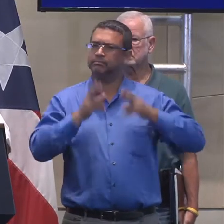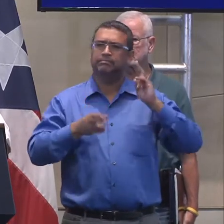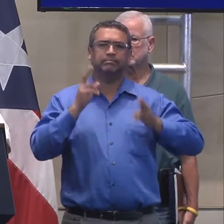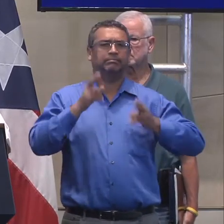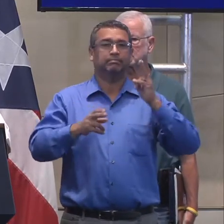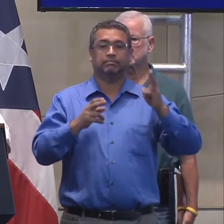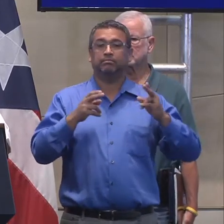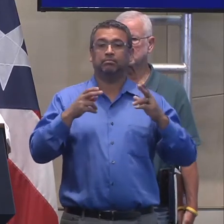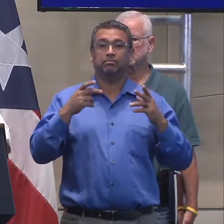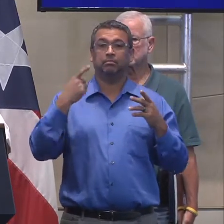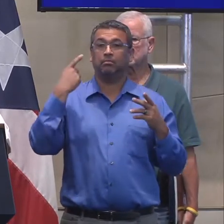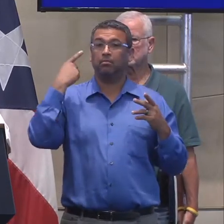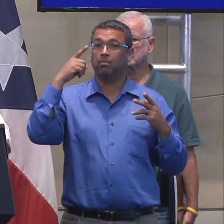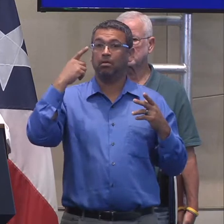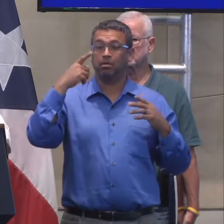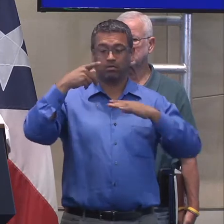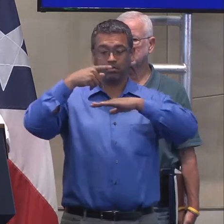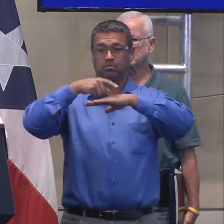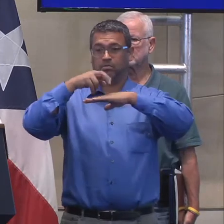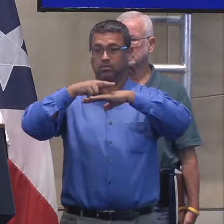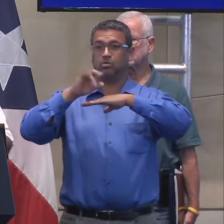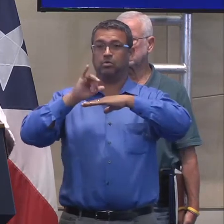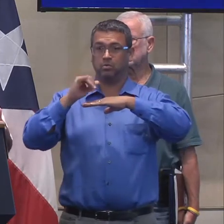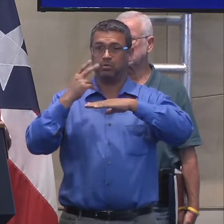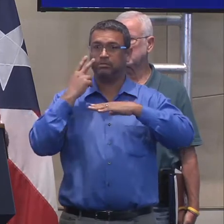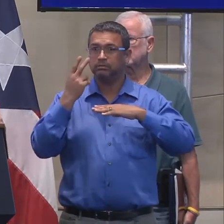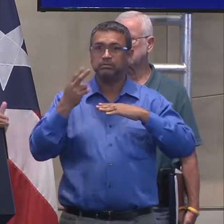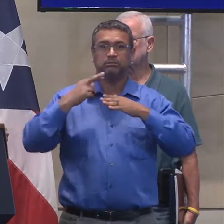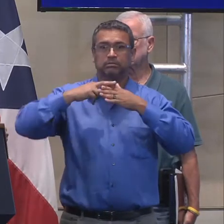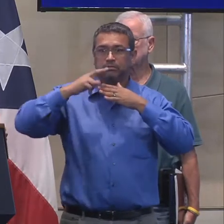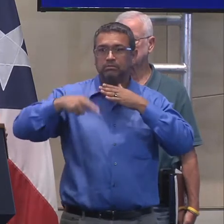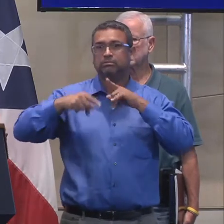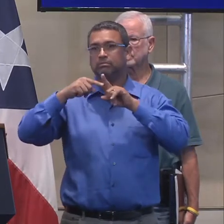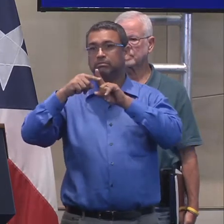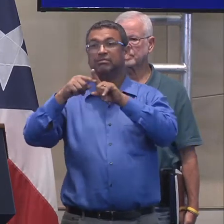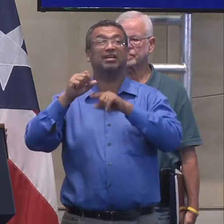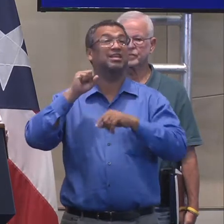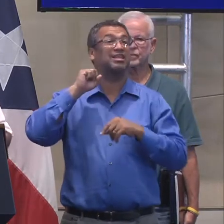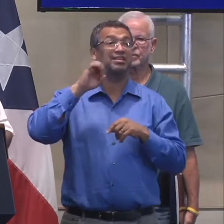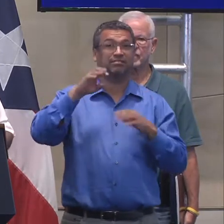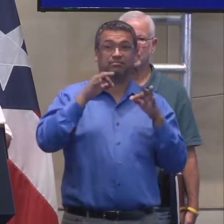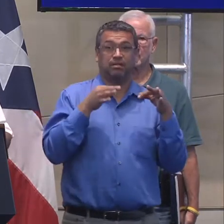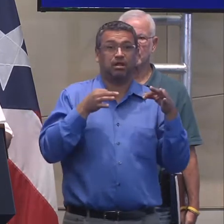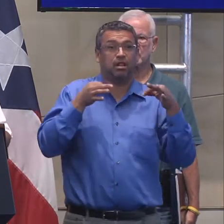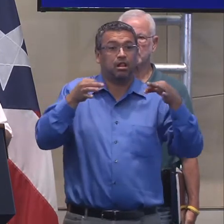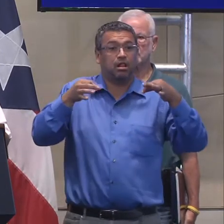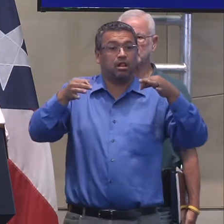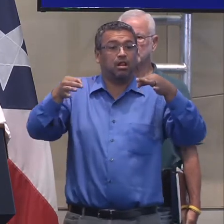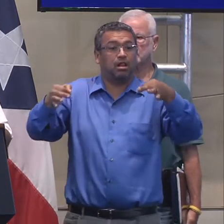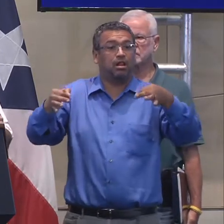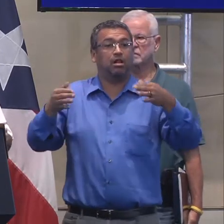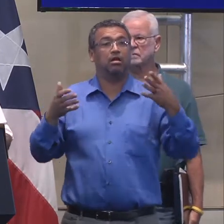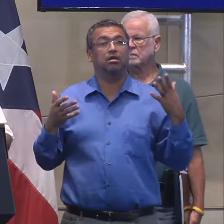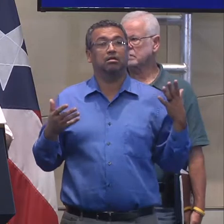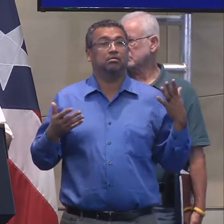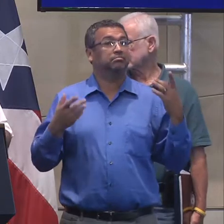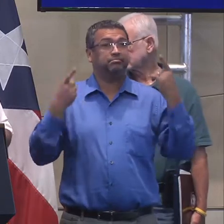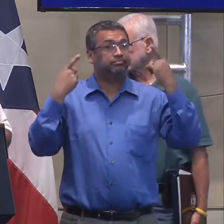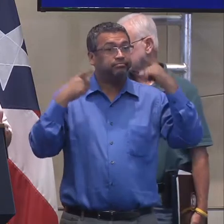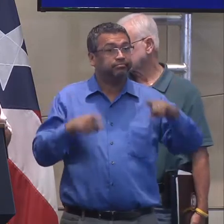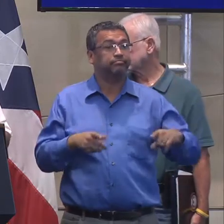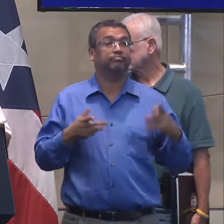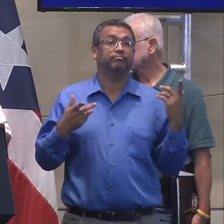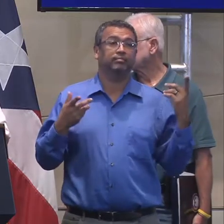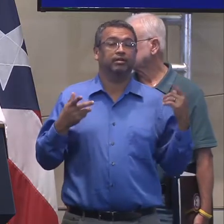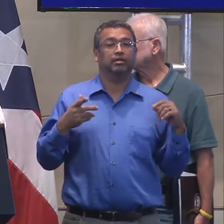Rico pudiera tener resultados y que de no hacerse, ¿verdad? Lo que podía ocurrir es que